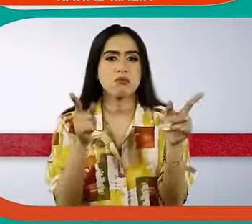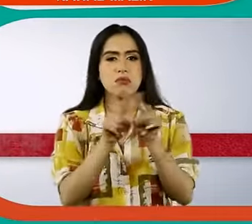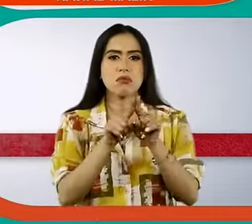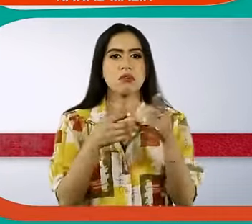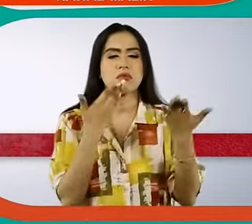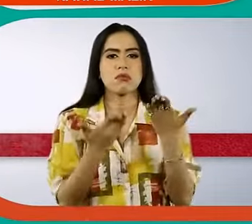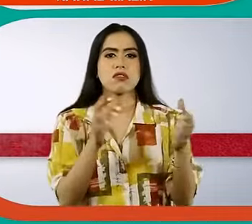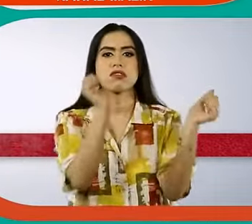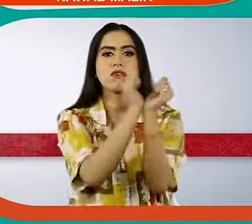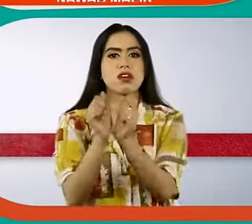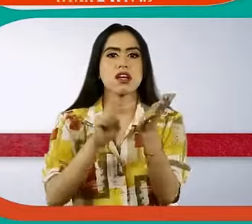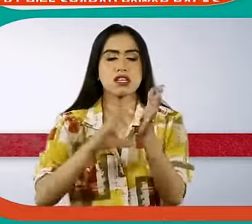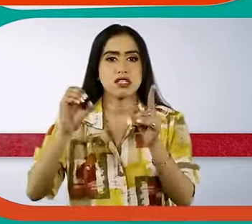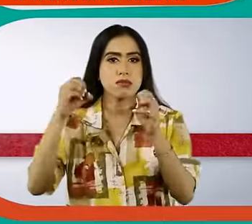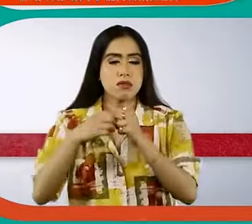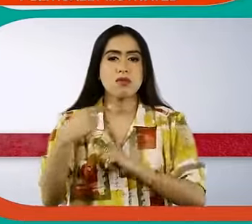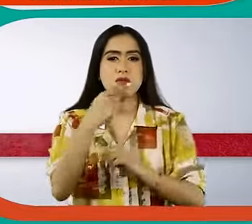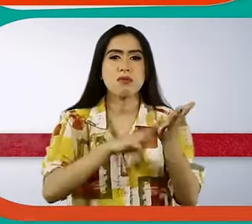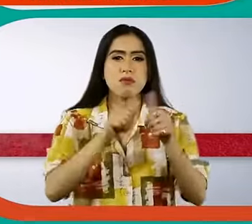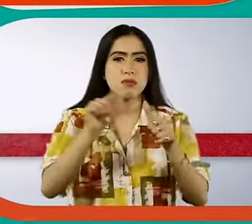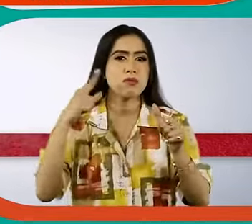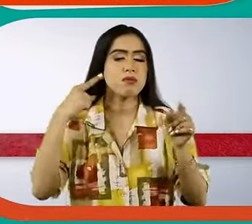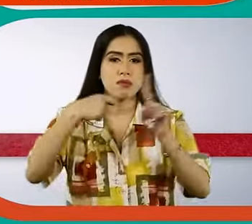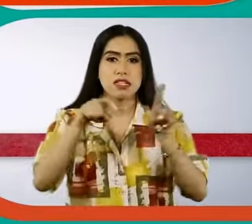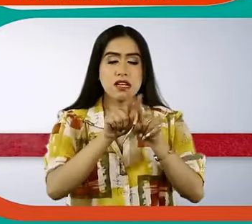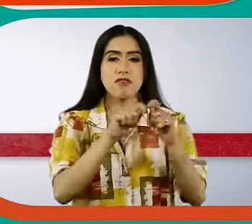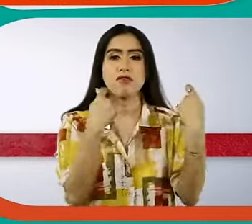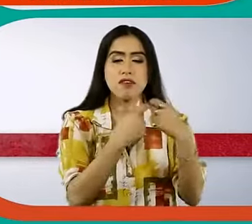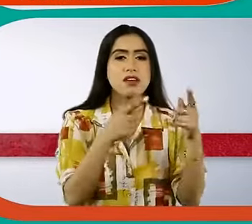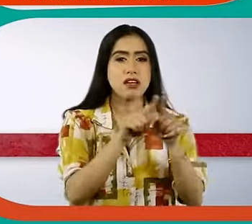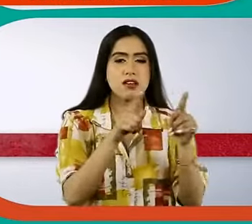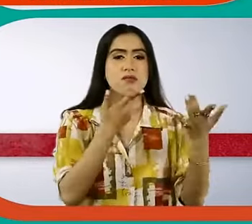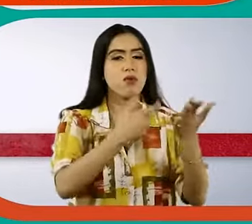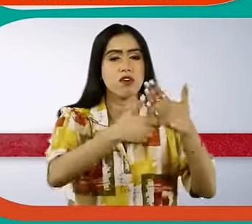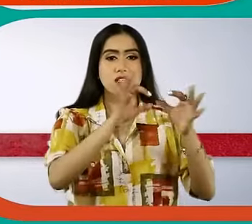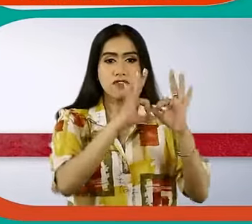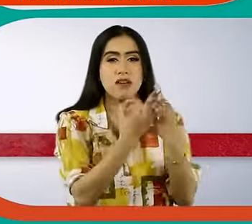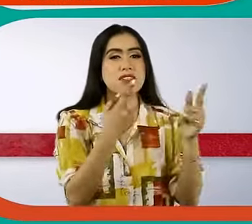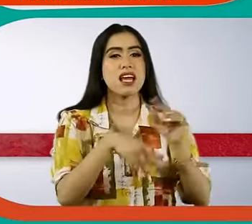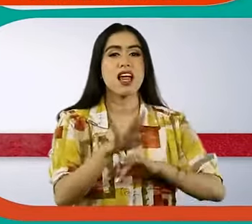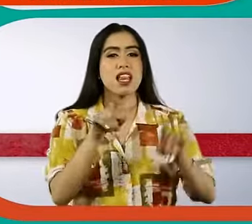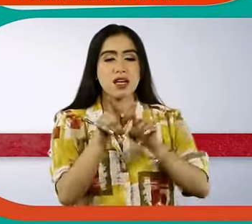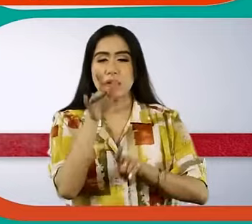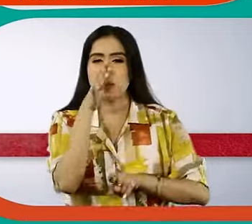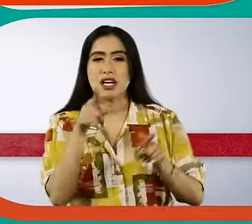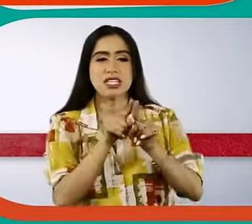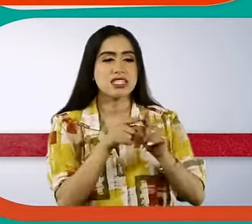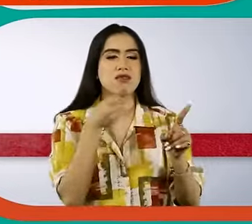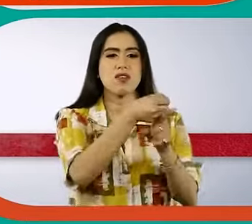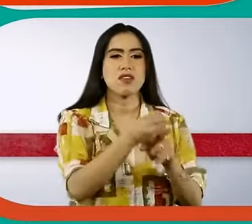गिरफतार किया था N.C.P. प्रमुक ने कहा कि मलिक और उनके परिवार के सदसे को जान बूच कर परिशान किया जा रहा है